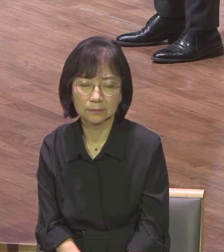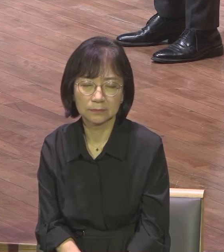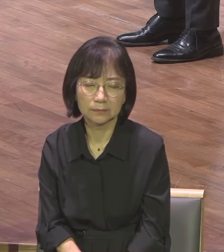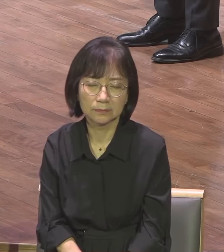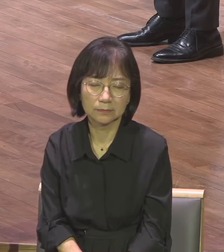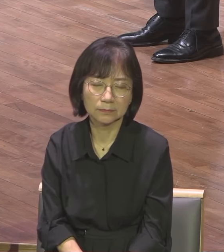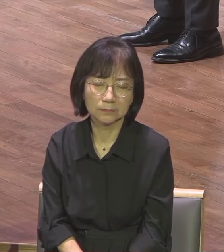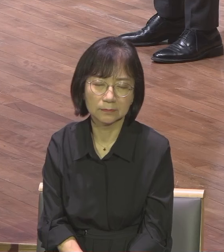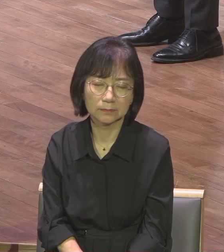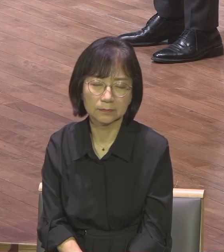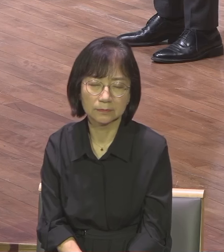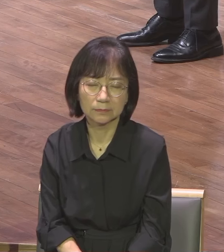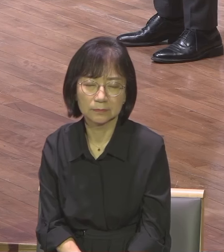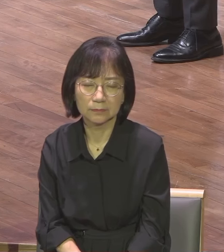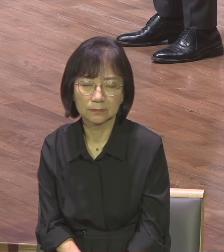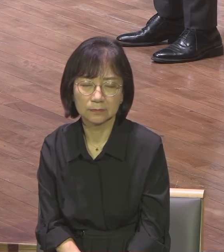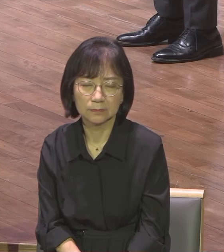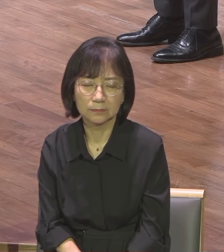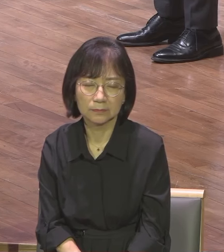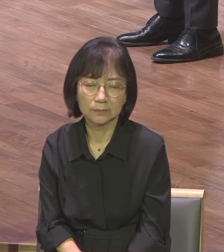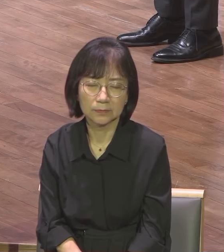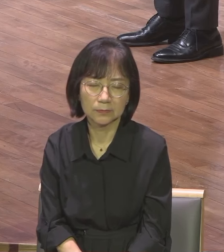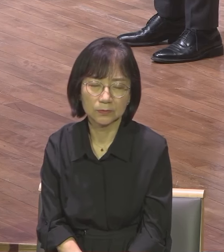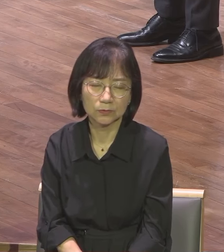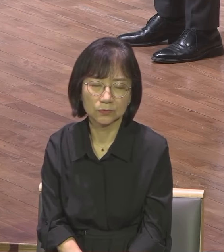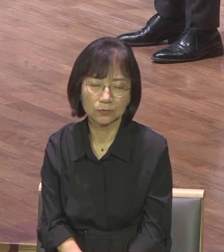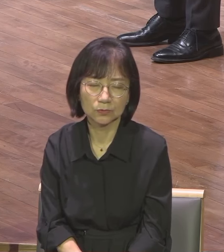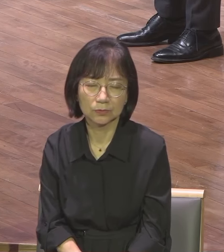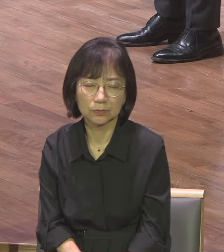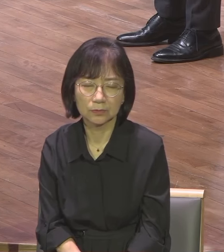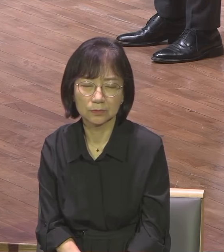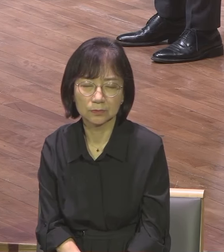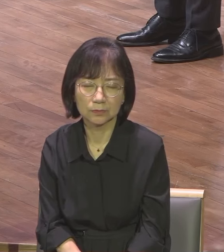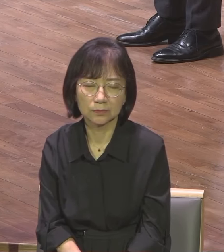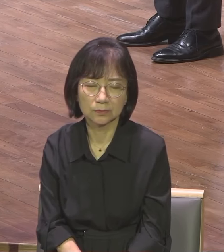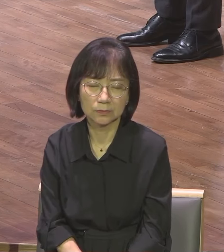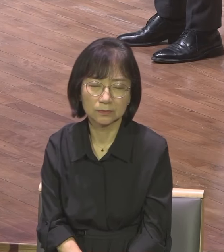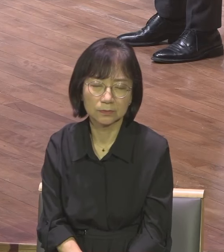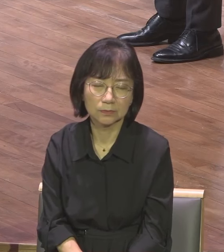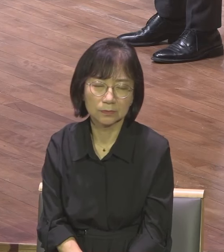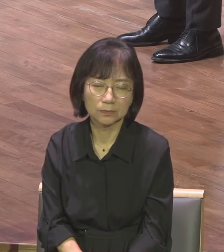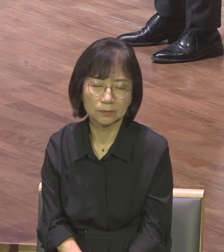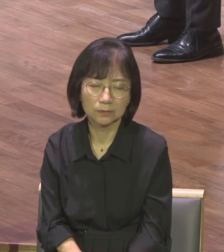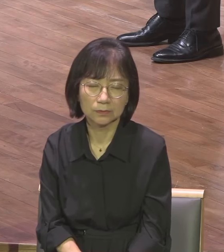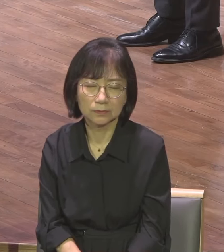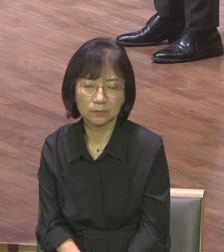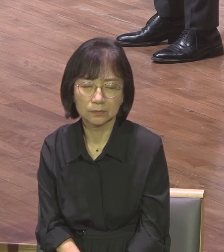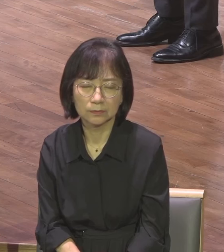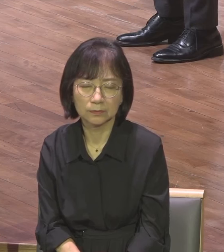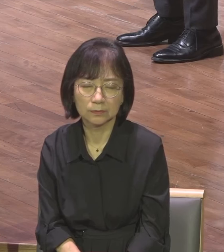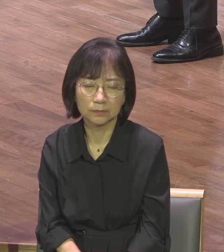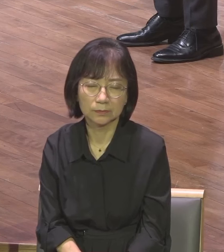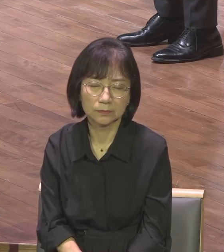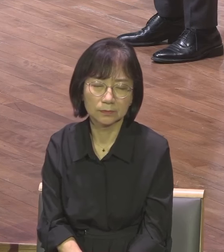역사에 주시옵소서 그런 자의 기도를 들을 줄 믿습니다 전도하는 자의 기도를 응답할 줄 믿습니다